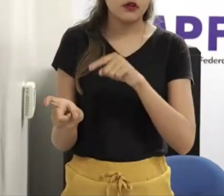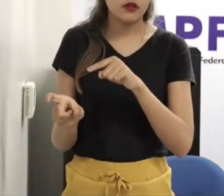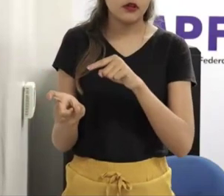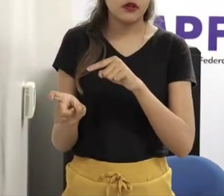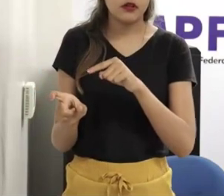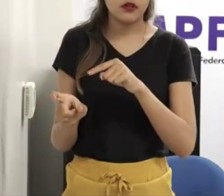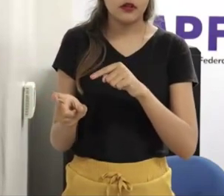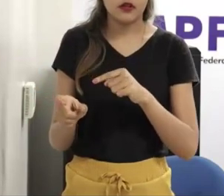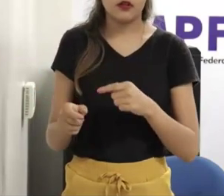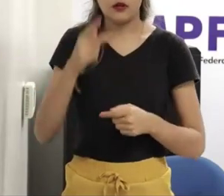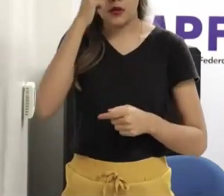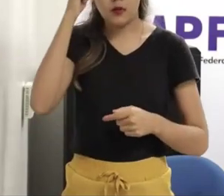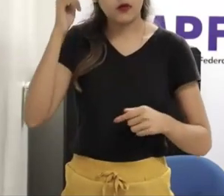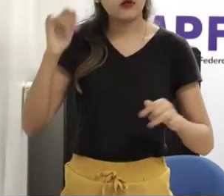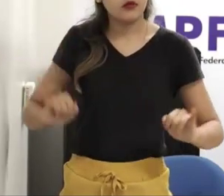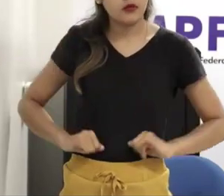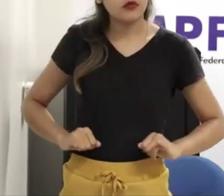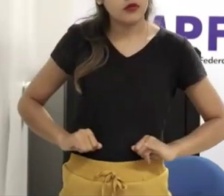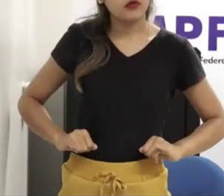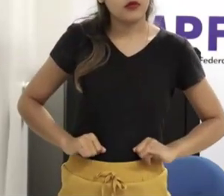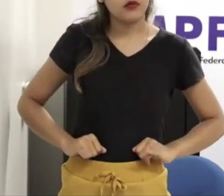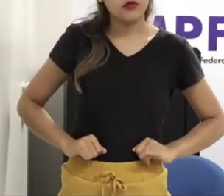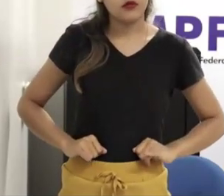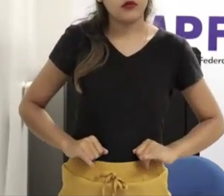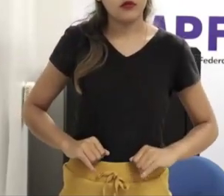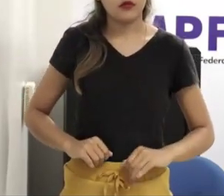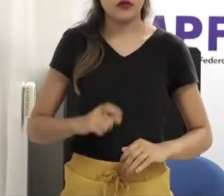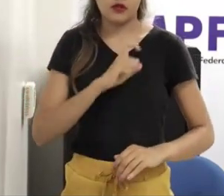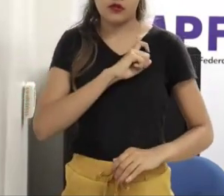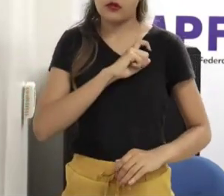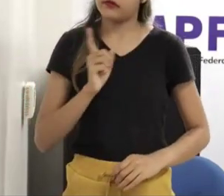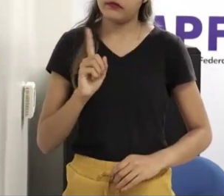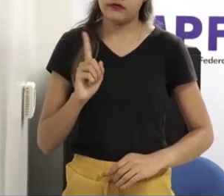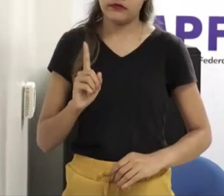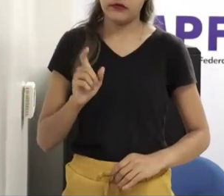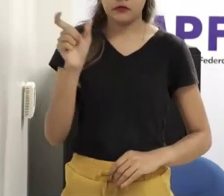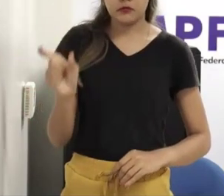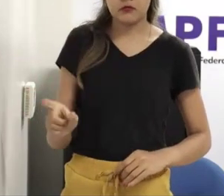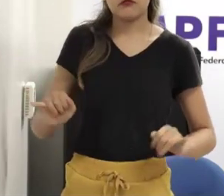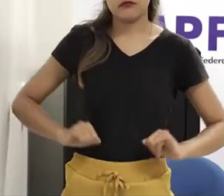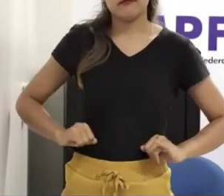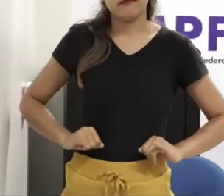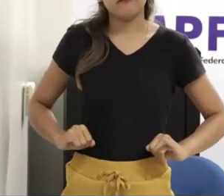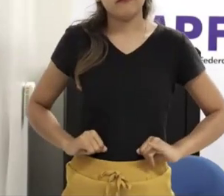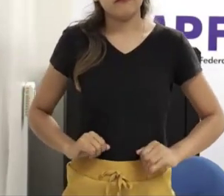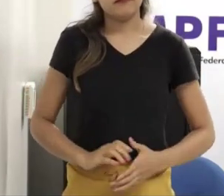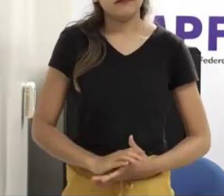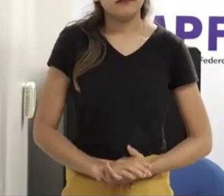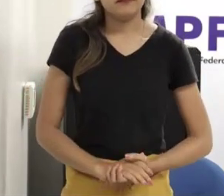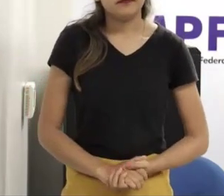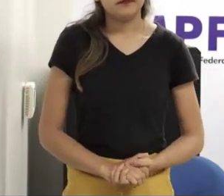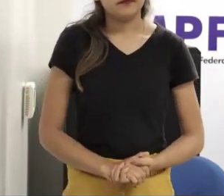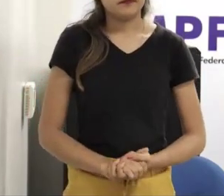vejo muito isso, todo mundo é contra a pedofilia, contra crimes sexuais, né? E fala que se fosse com ele,